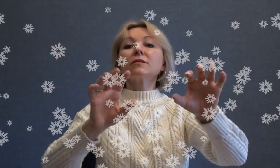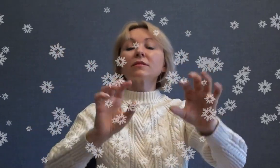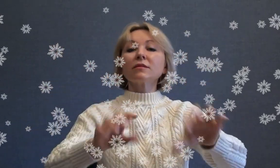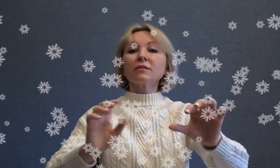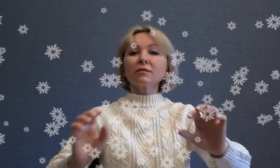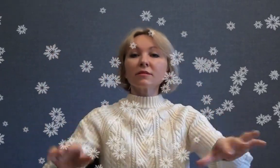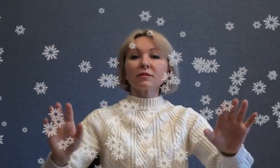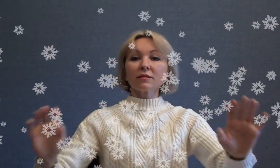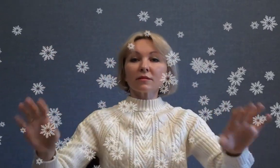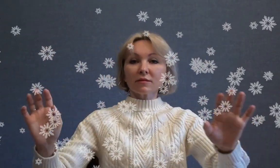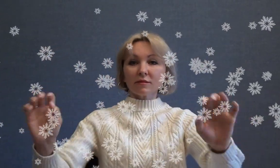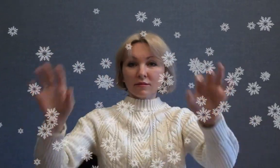КОНЕЦ